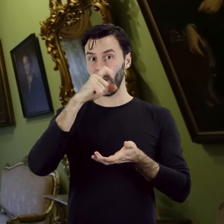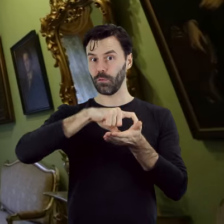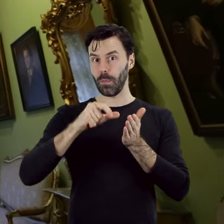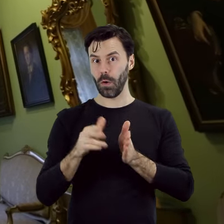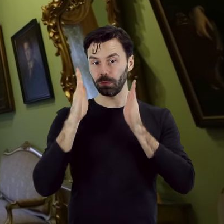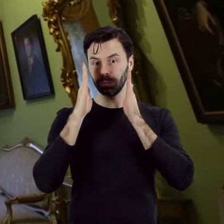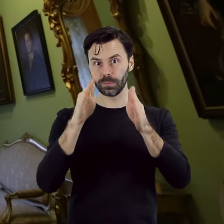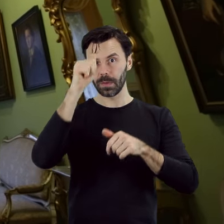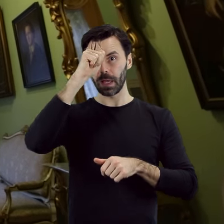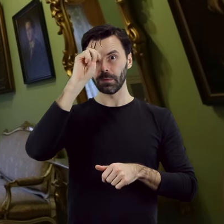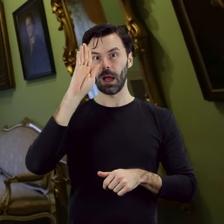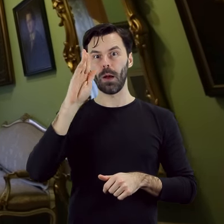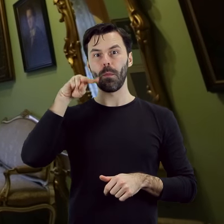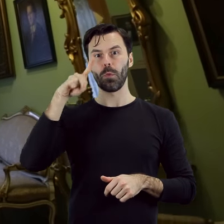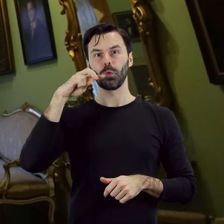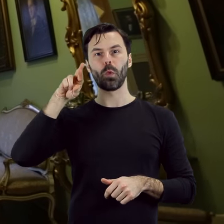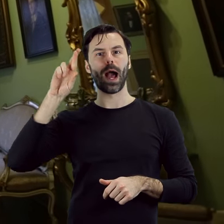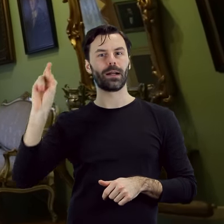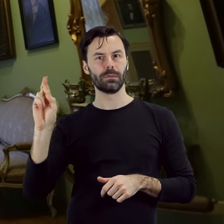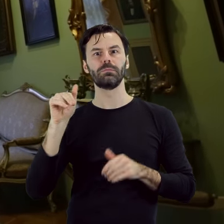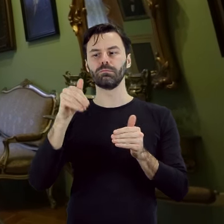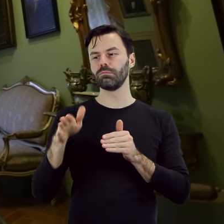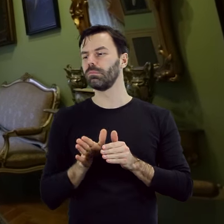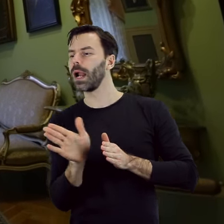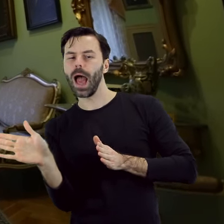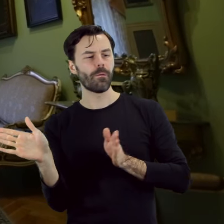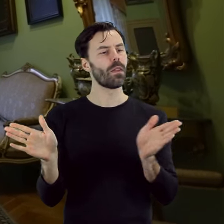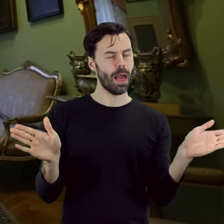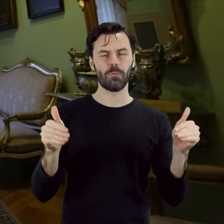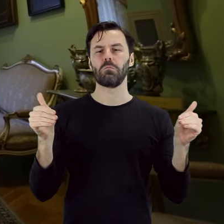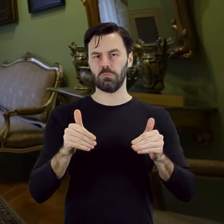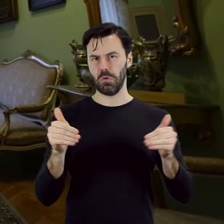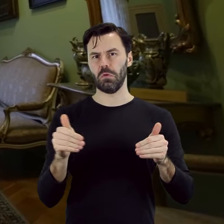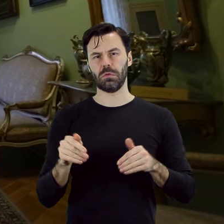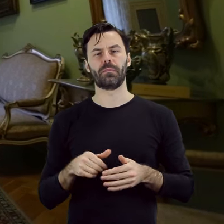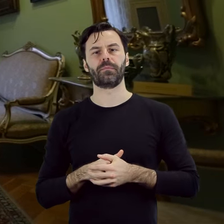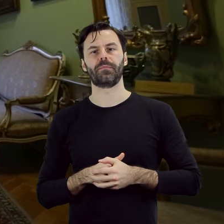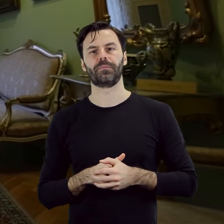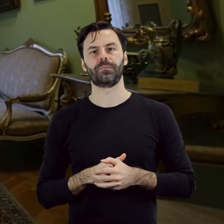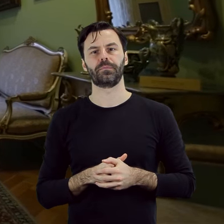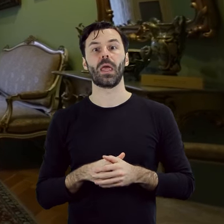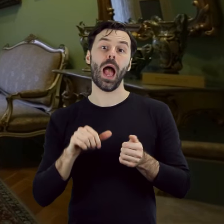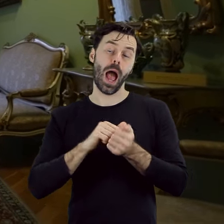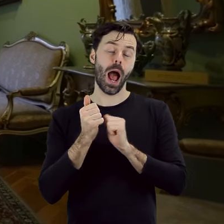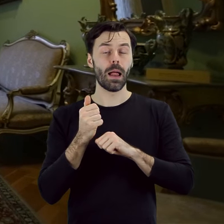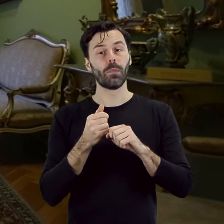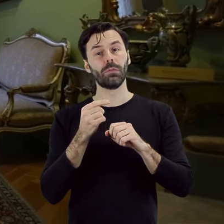niewielkich rozmiarów buduar, z którego można było przejść do kolejnych przestrzeni lub wyjść na największy